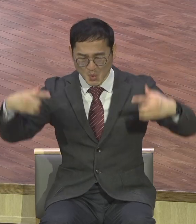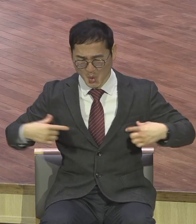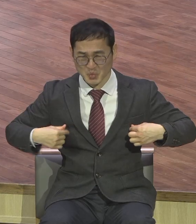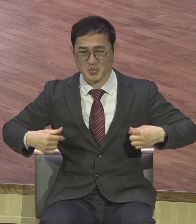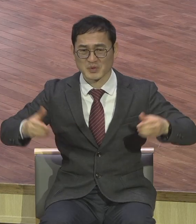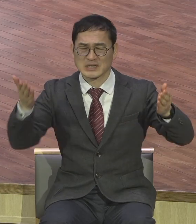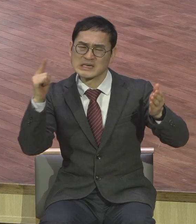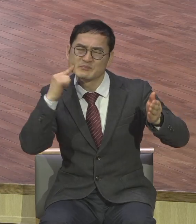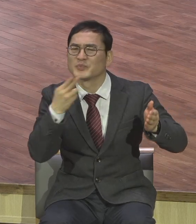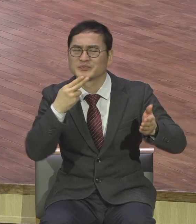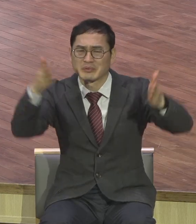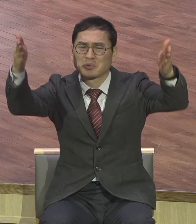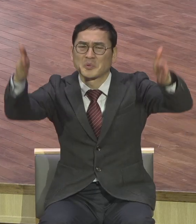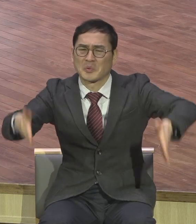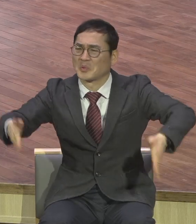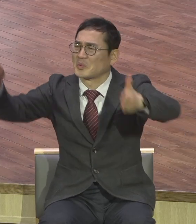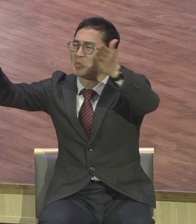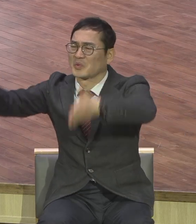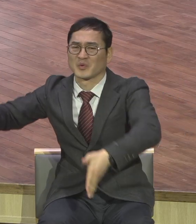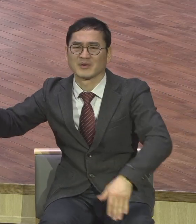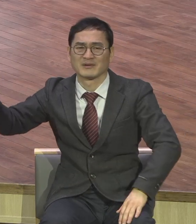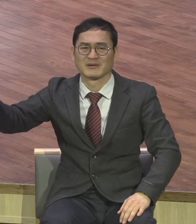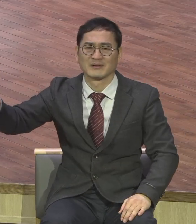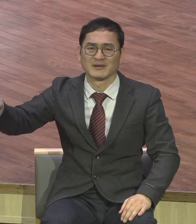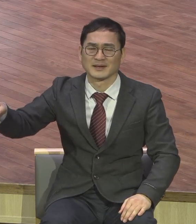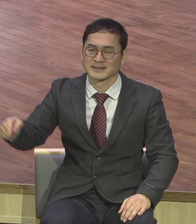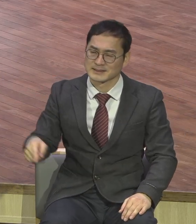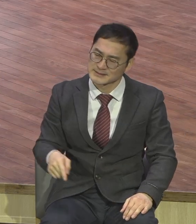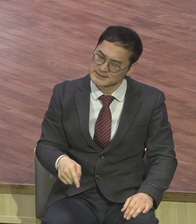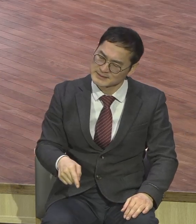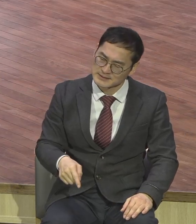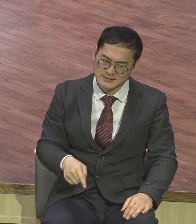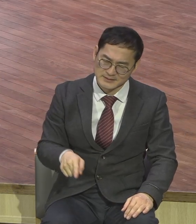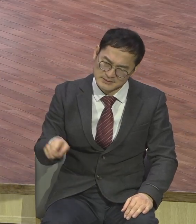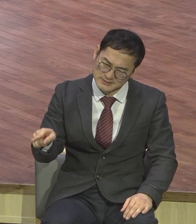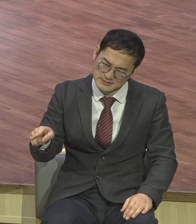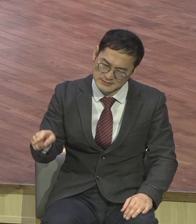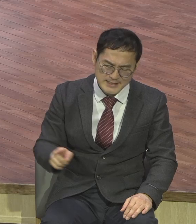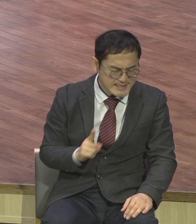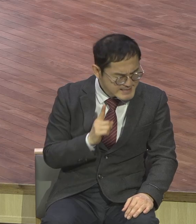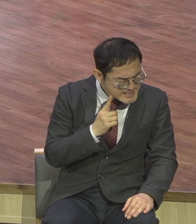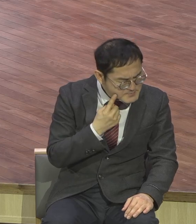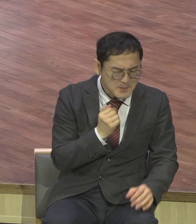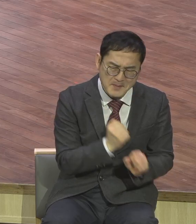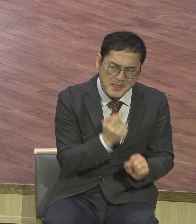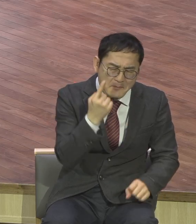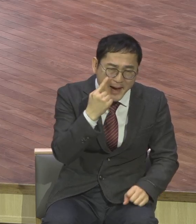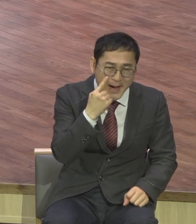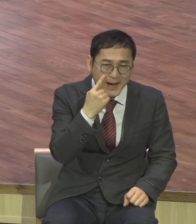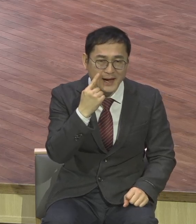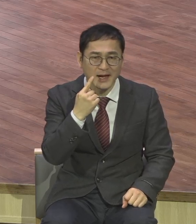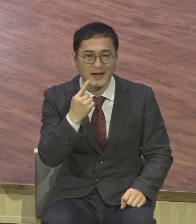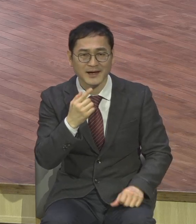이 속옷을 중심으로 옷을 만들었고 빅사이즈라는 표현 대신에